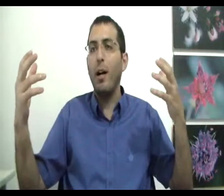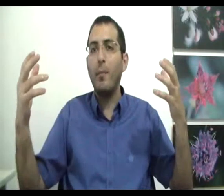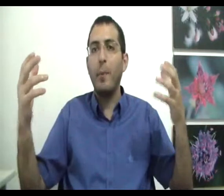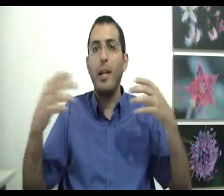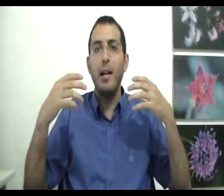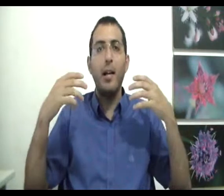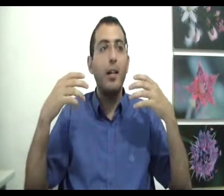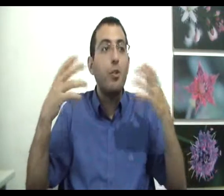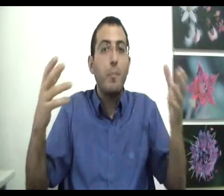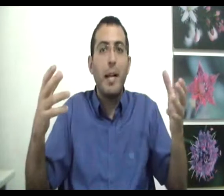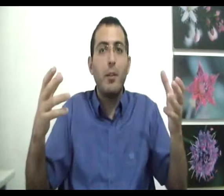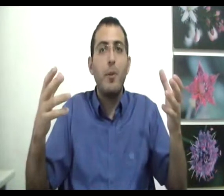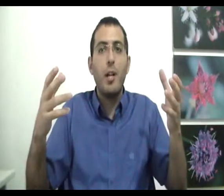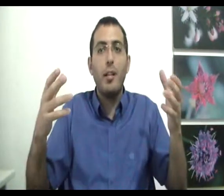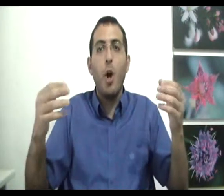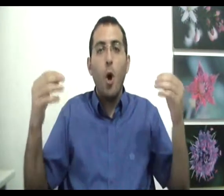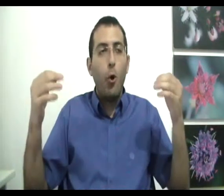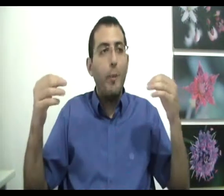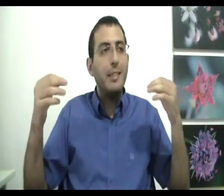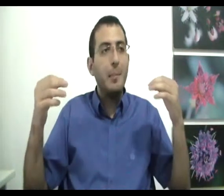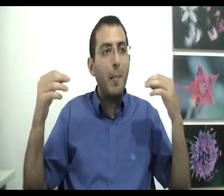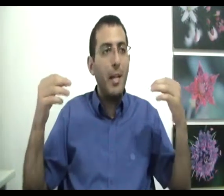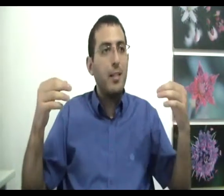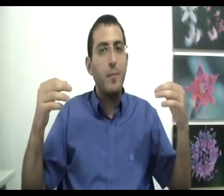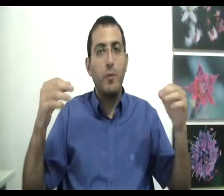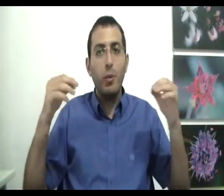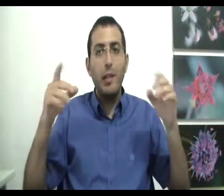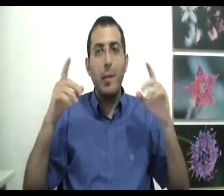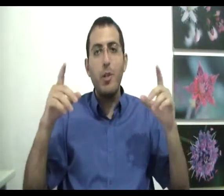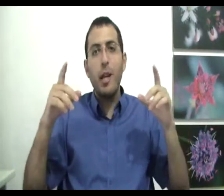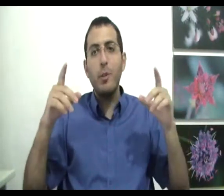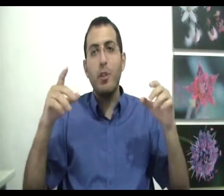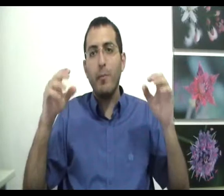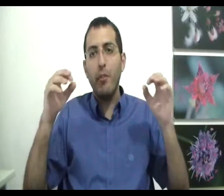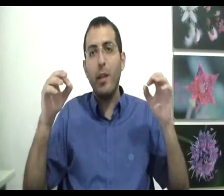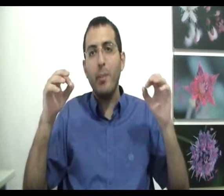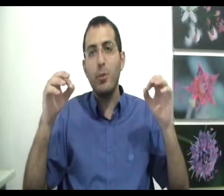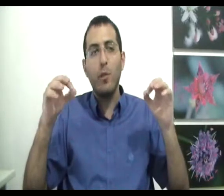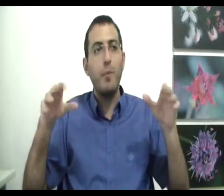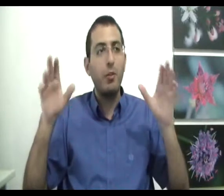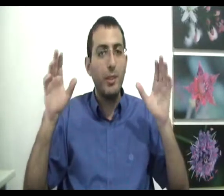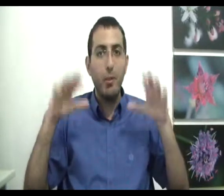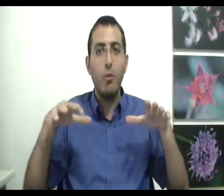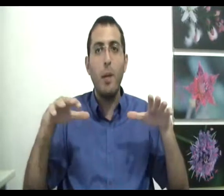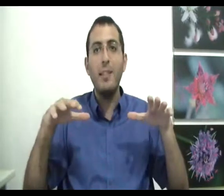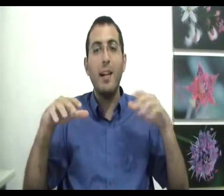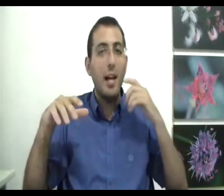מבחינה לישון בללה אותו בשקט, הוא בעצם מאמל את עצמו, והוא לא יודע גם מה שיקרה בסוף מה שיקרה בסוף, זה מה שקורה בהתחלה